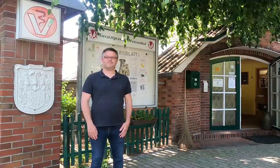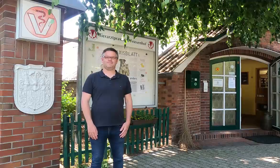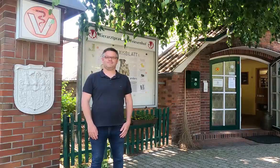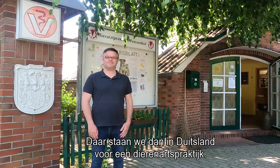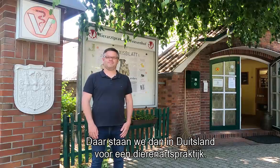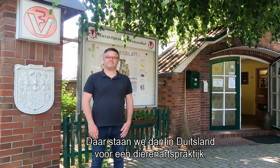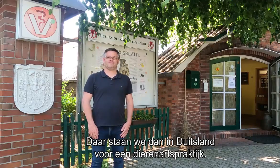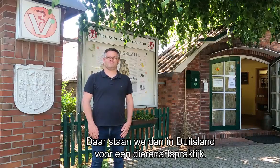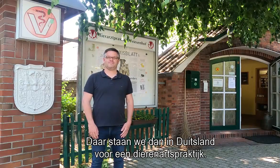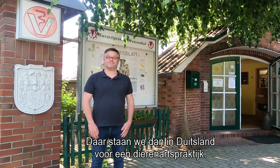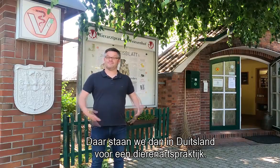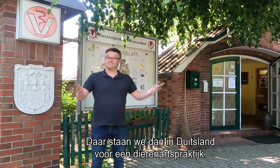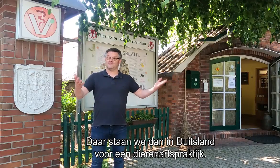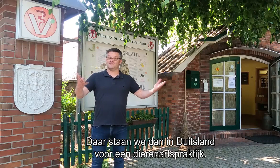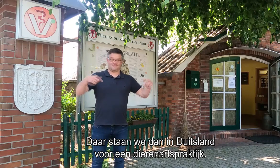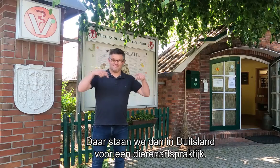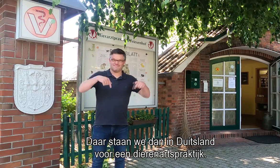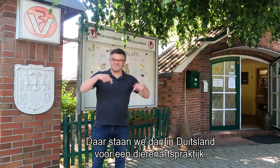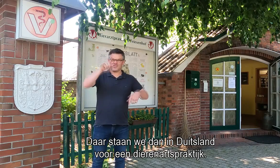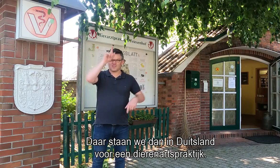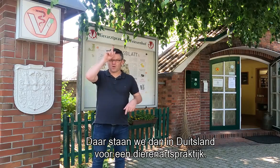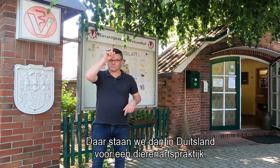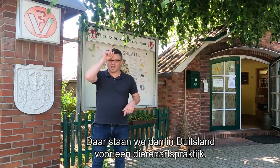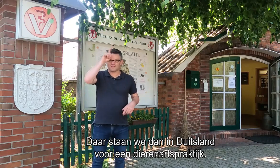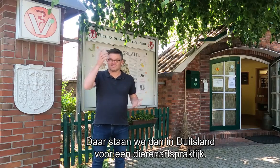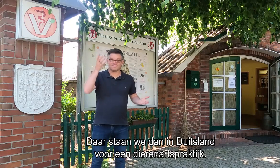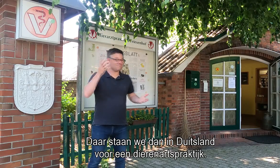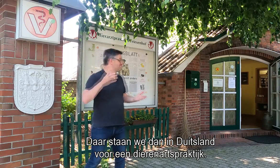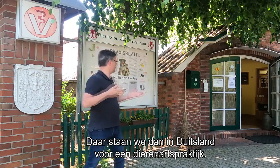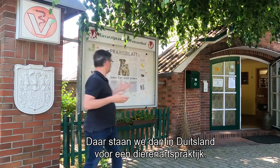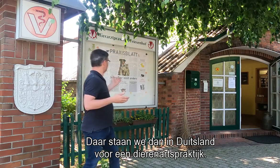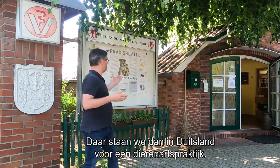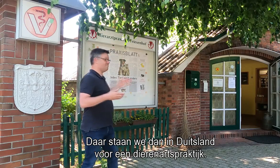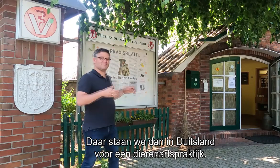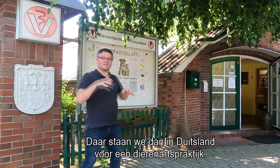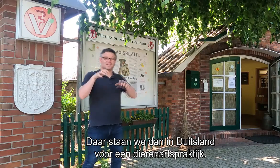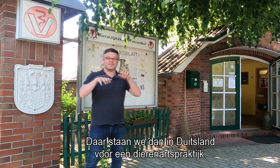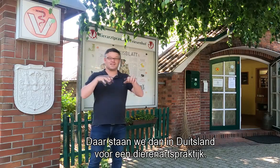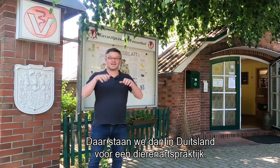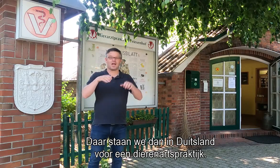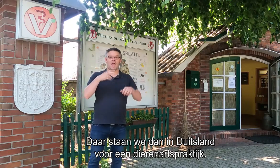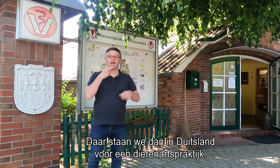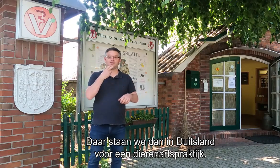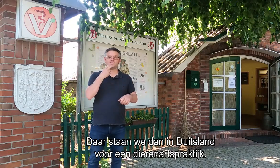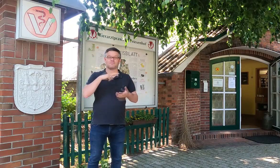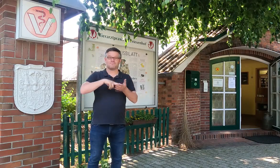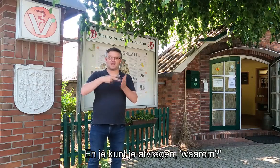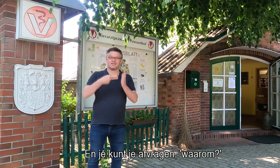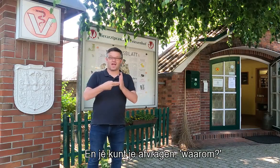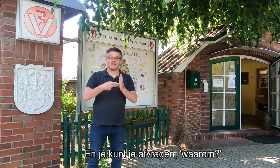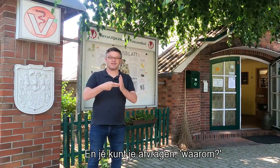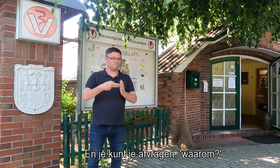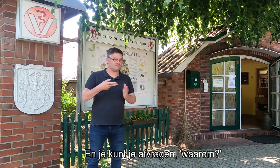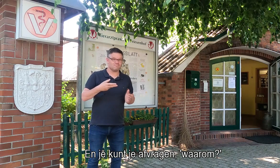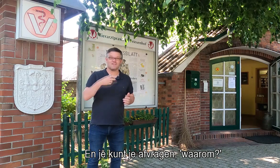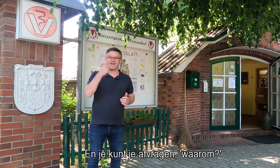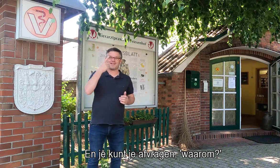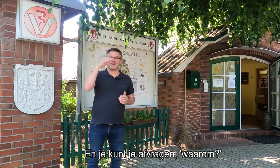Daar staan we dan in Duitsland voor een dierenartse praktijk. En je kunt je afvragen waarom?